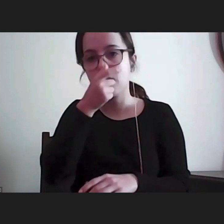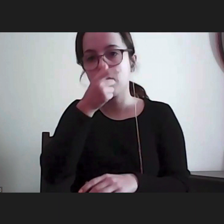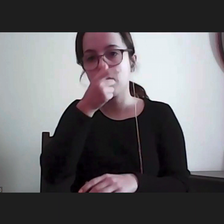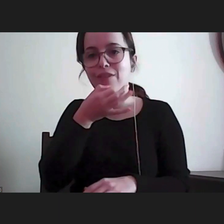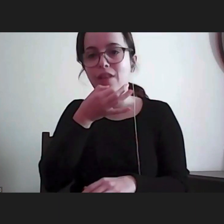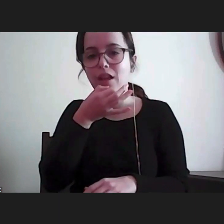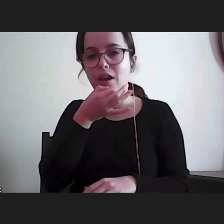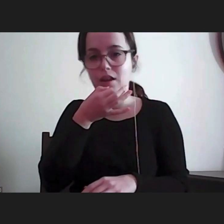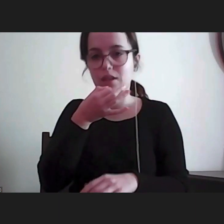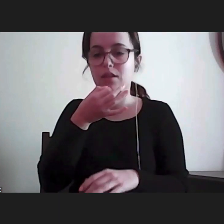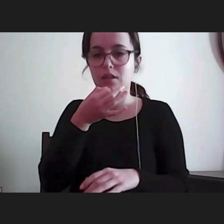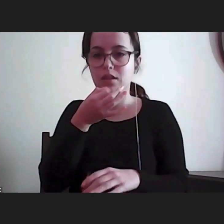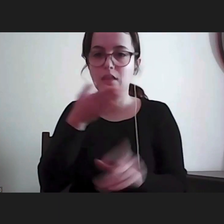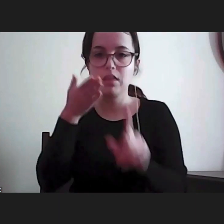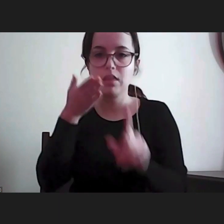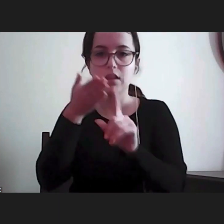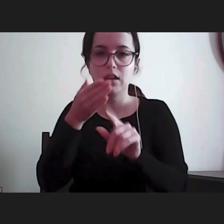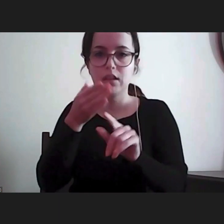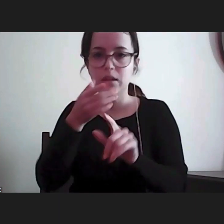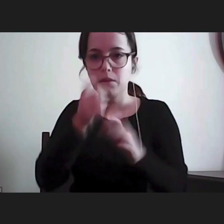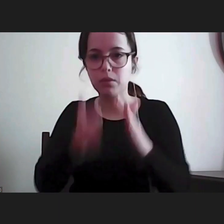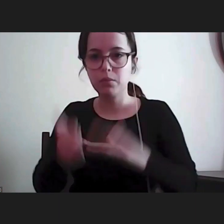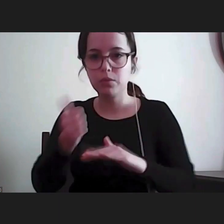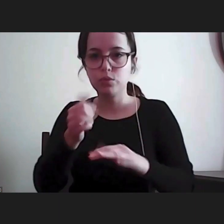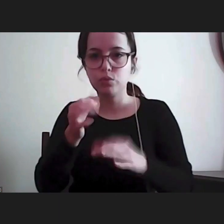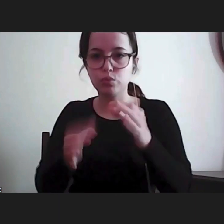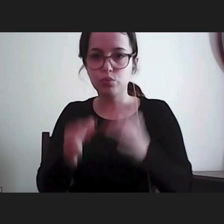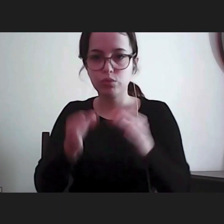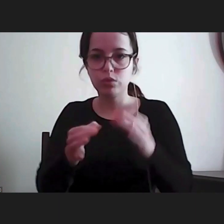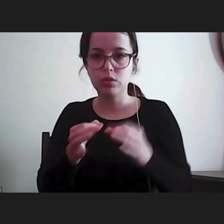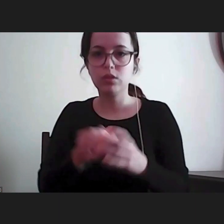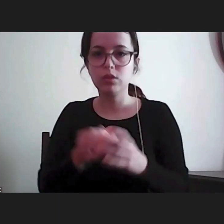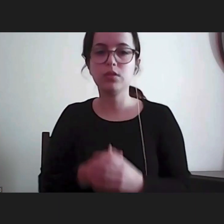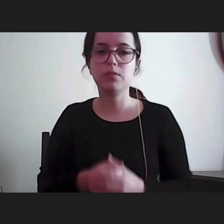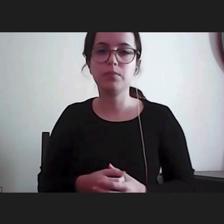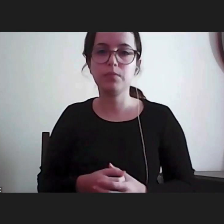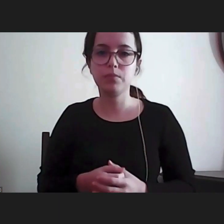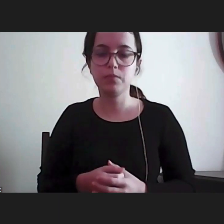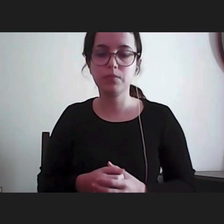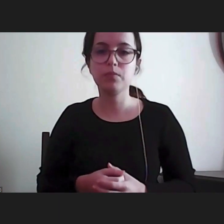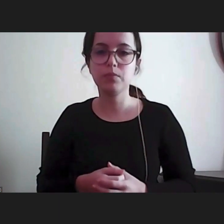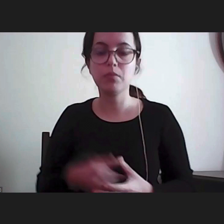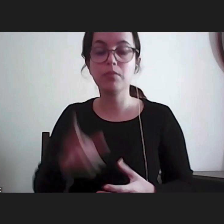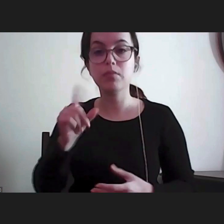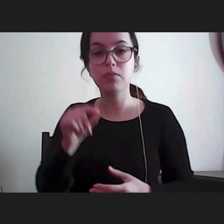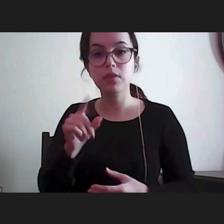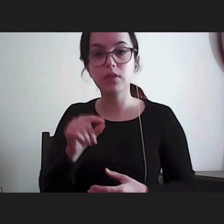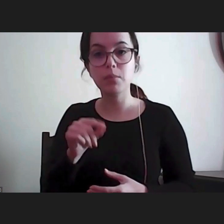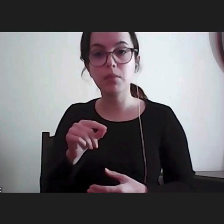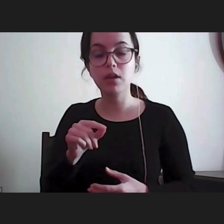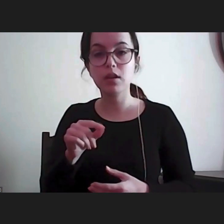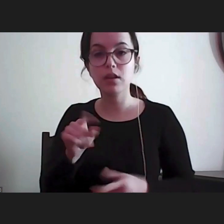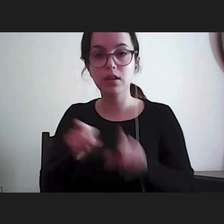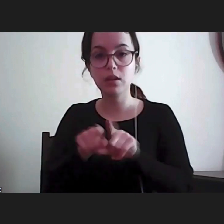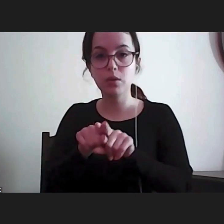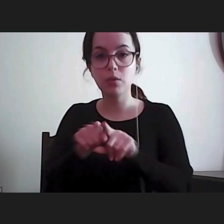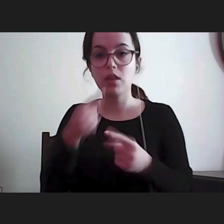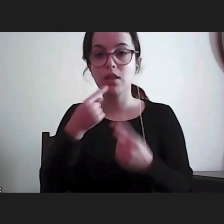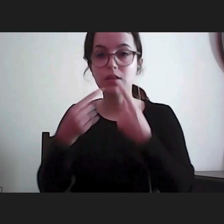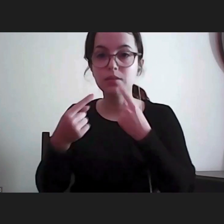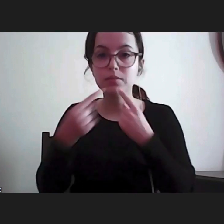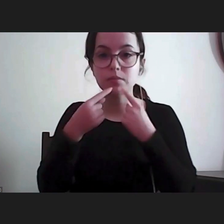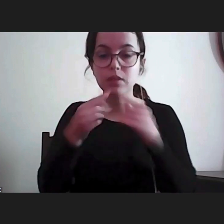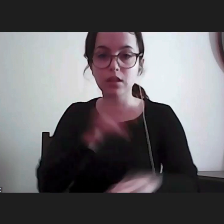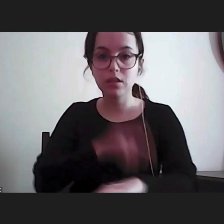portanto, é um vídeo que está direcionado para os cidadãos, mas também temos essa vontade que o diálogo com a administração